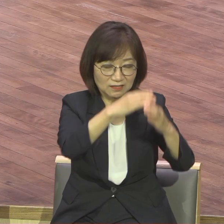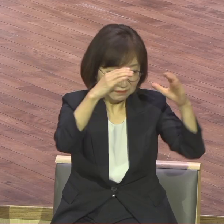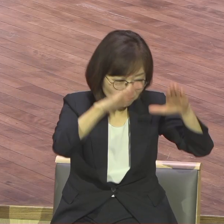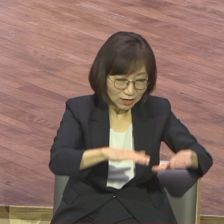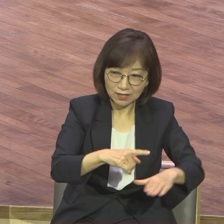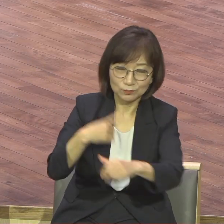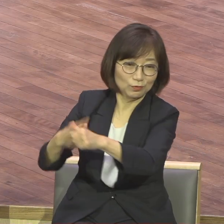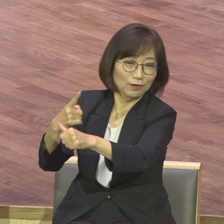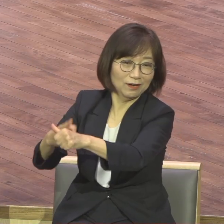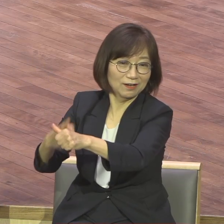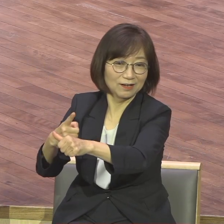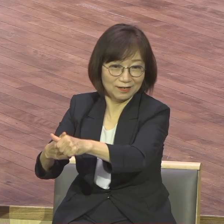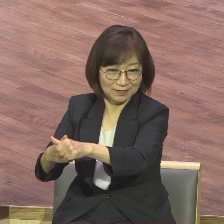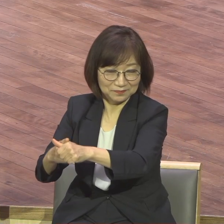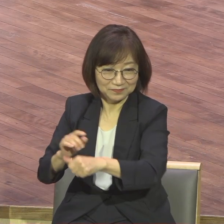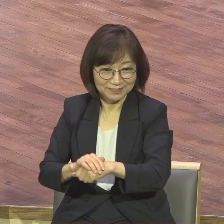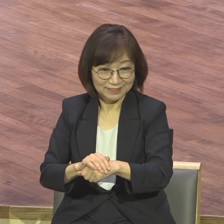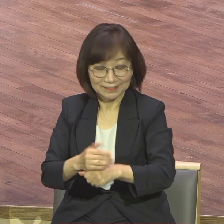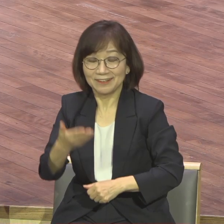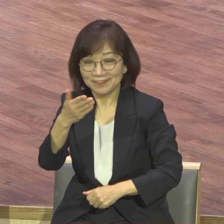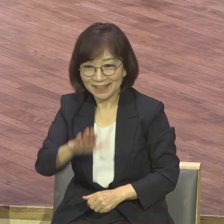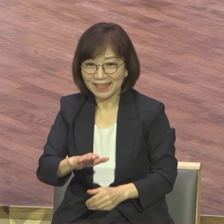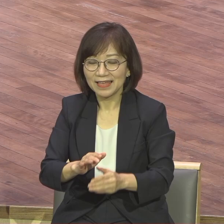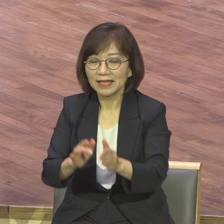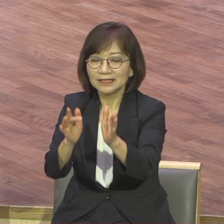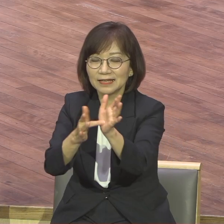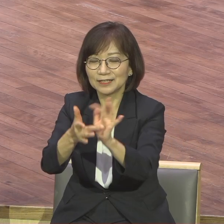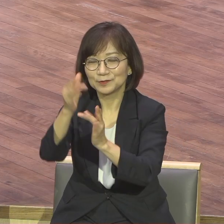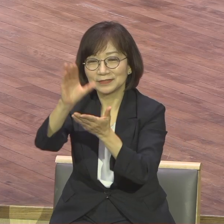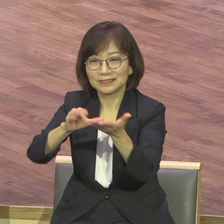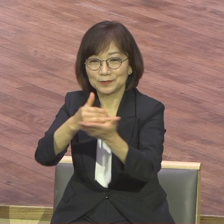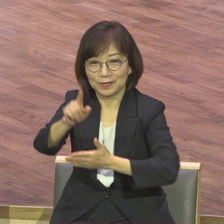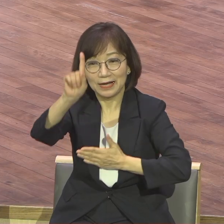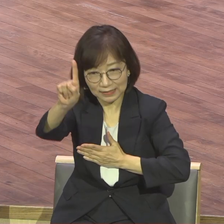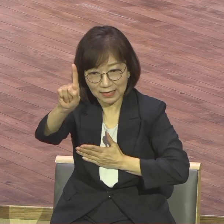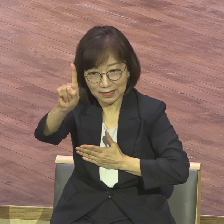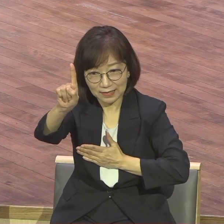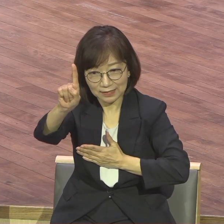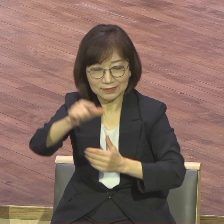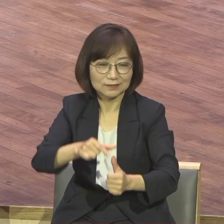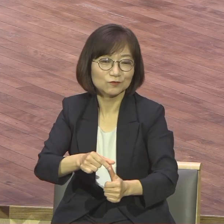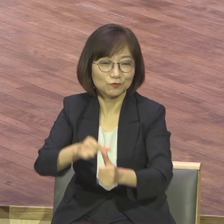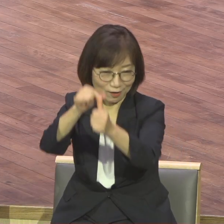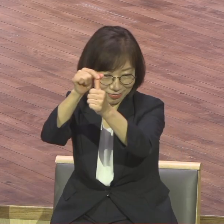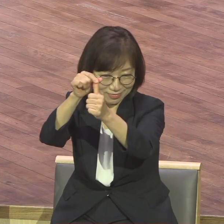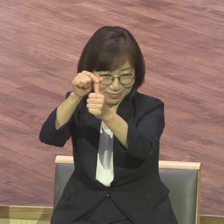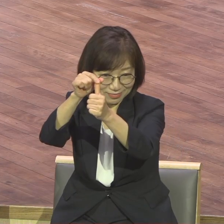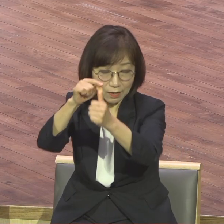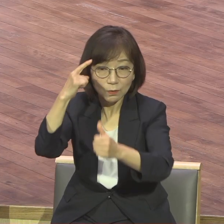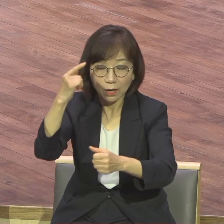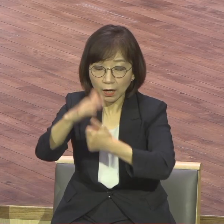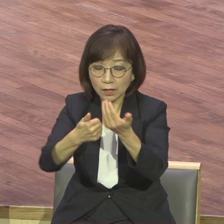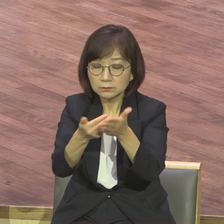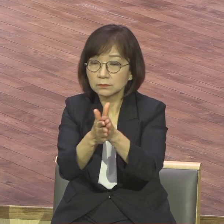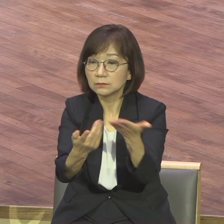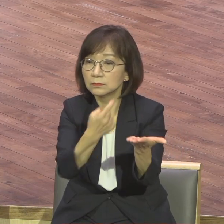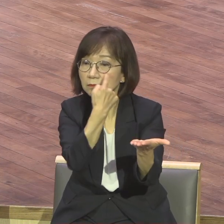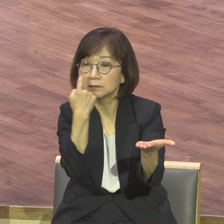겁니다. 오직 예수 그리스도만 구원이다. 하나님의 말씀이에요. 이 이스라엘